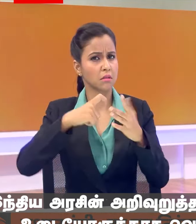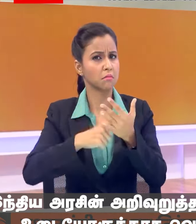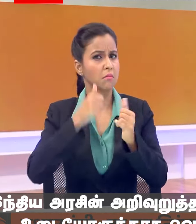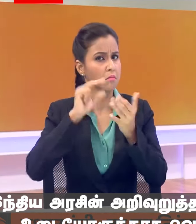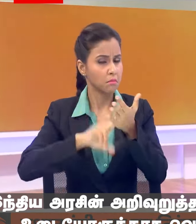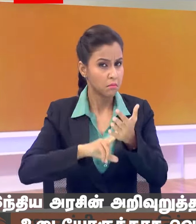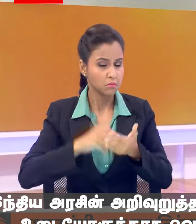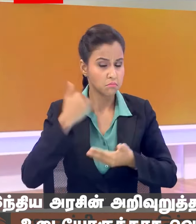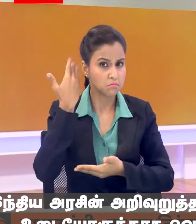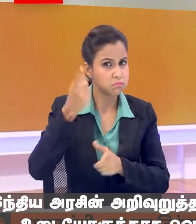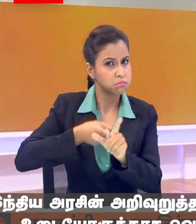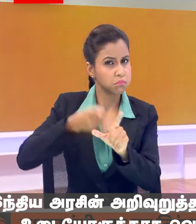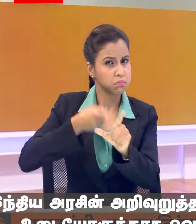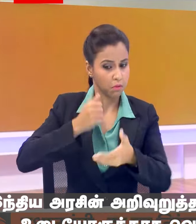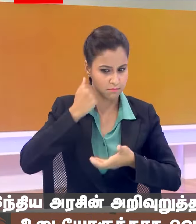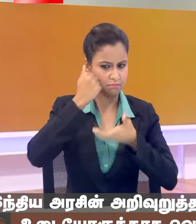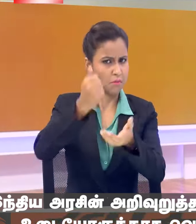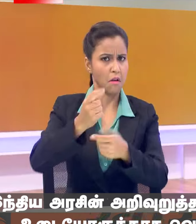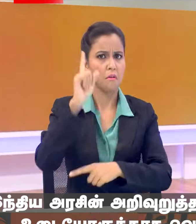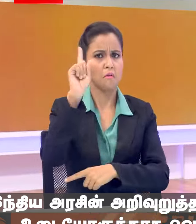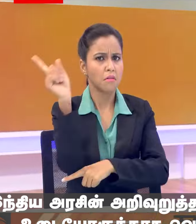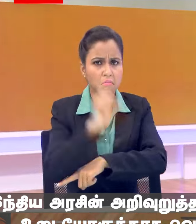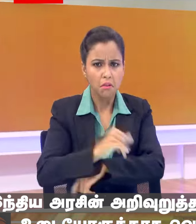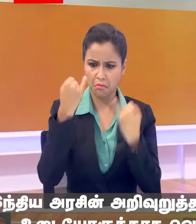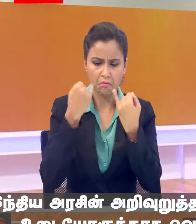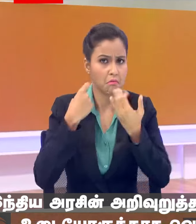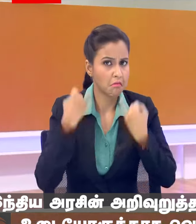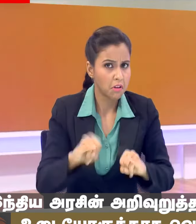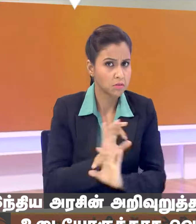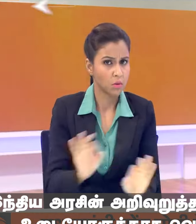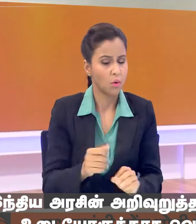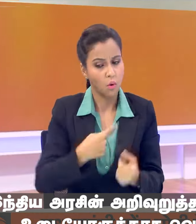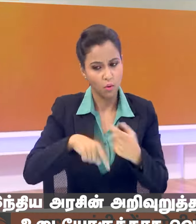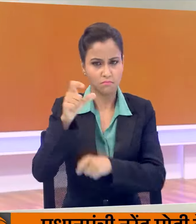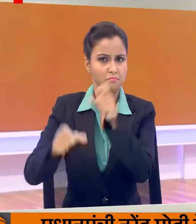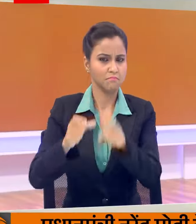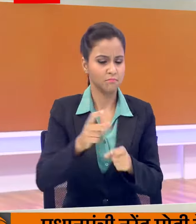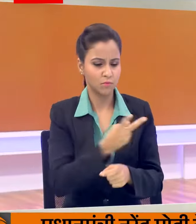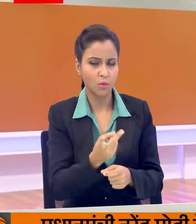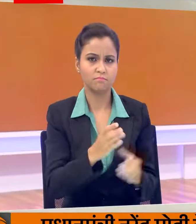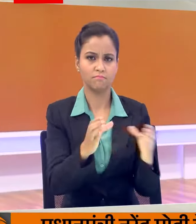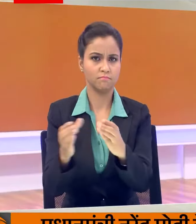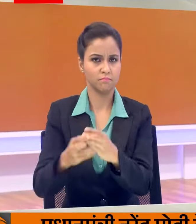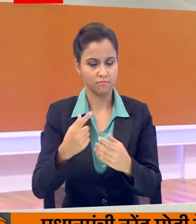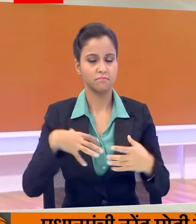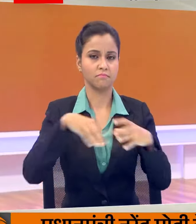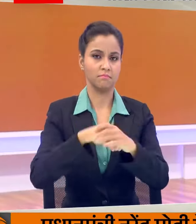बाद बजट सत्र का एक भी दिन बरबाद नहीं हुआ और सांसदों ने दोनों सदनों में बहुत अच्छे से हिस्सा लिया